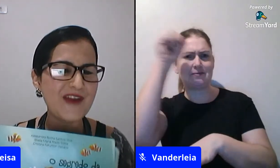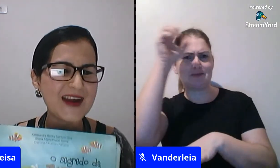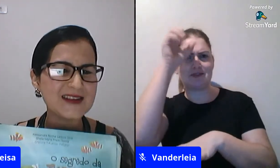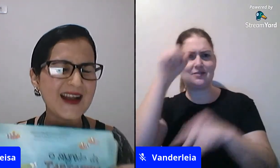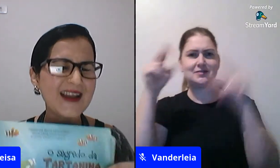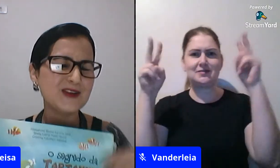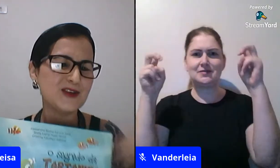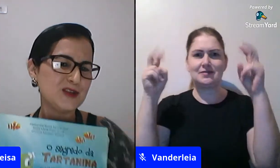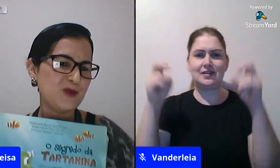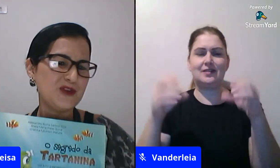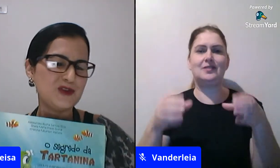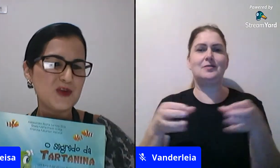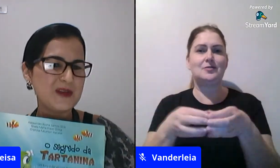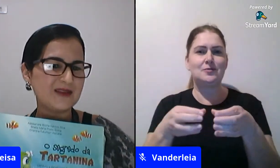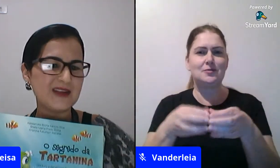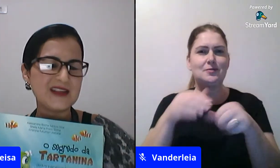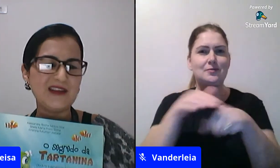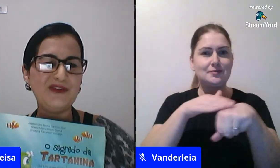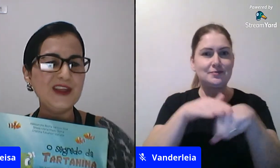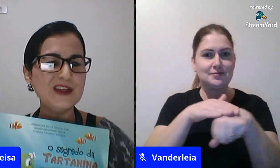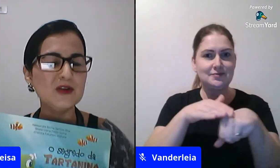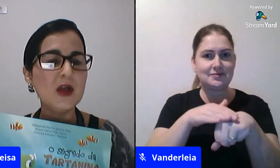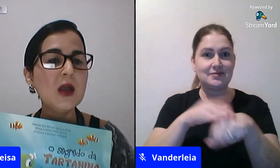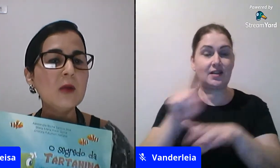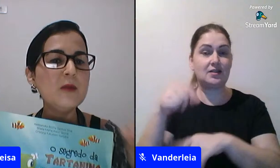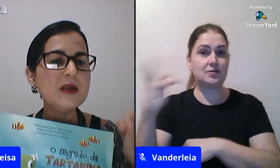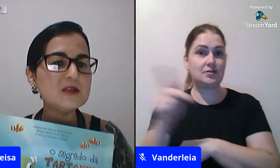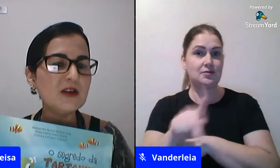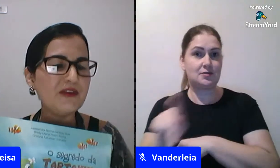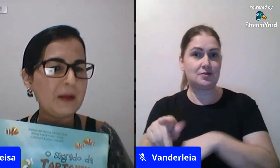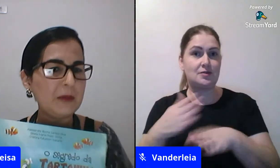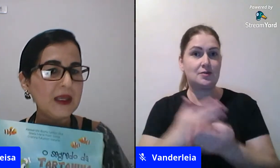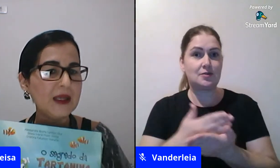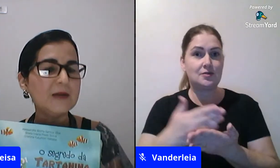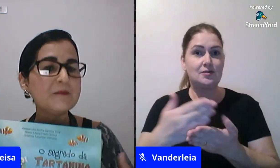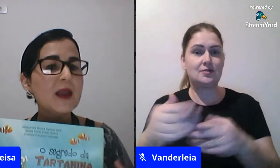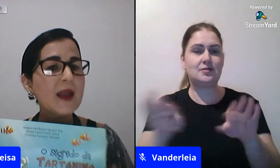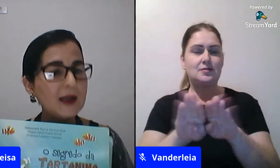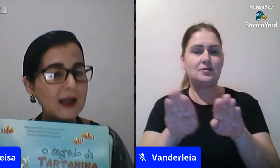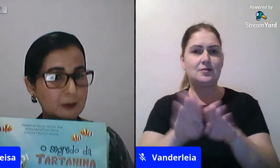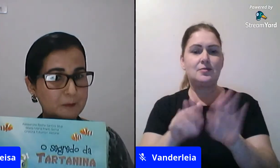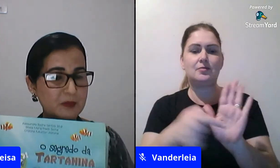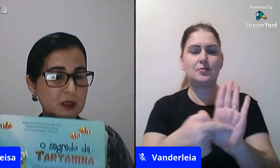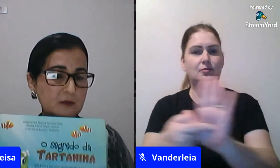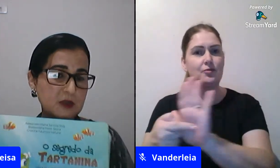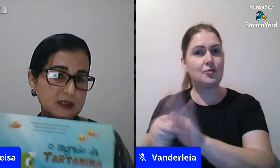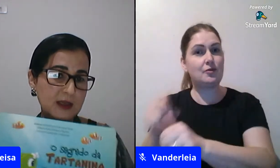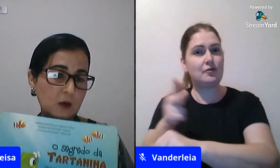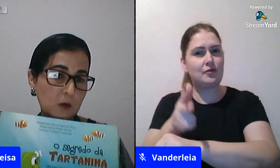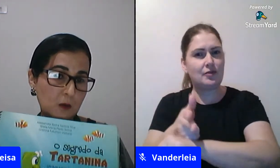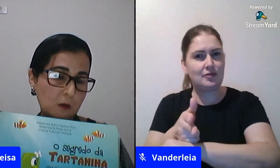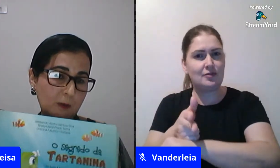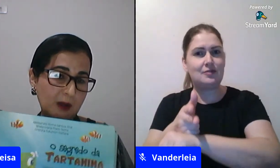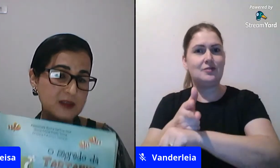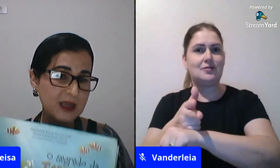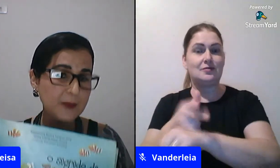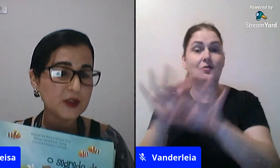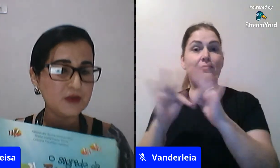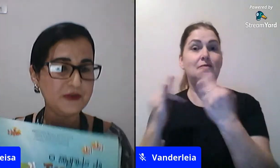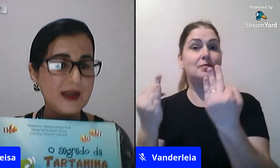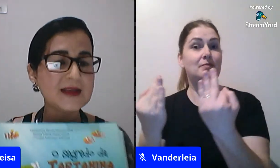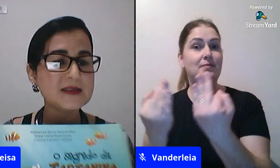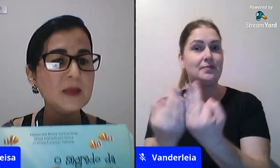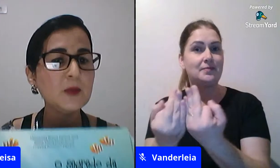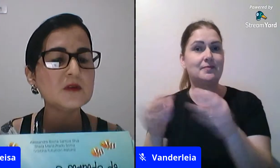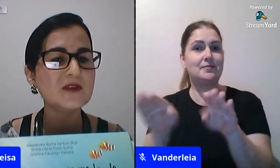roda de conversa aí as outras professoras começaram a trazer vídeo mobilizou a família é claro você uma coisa que